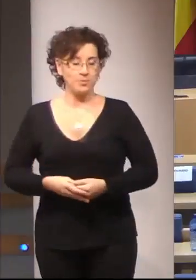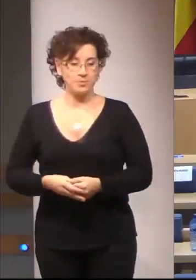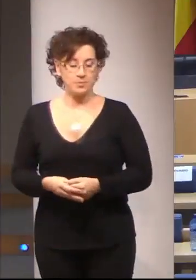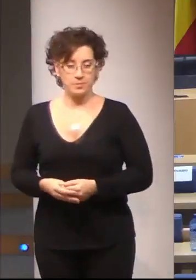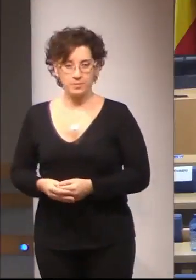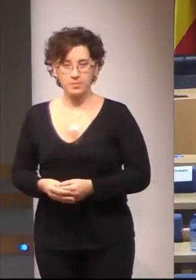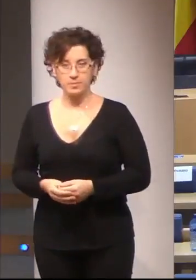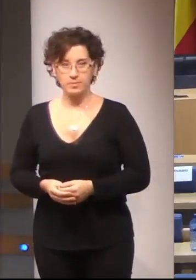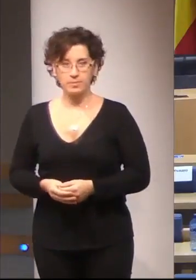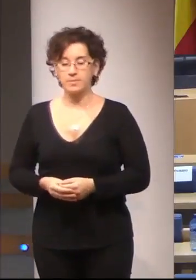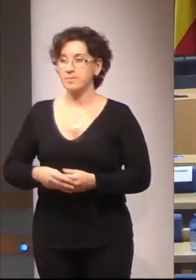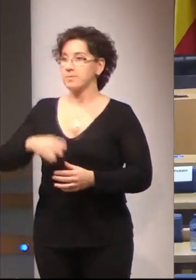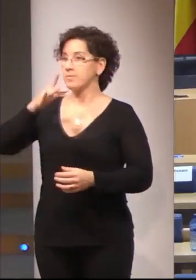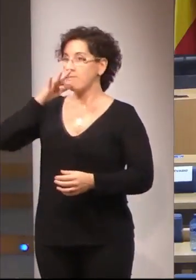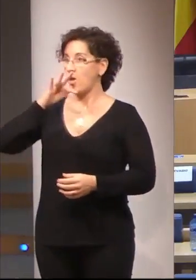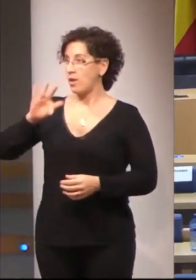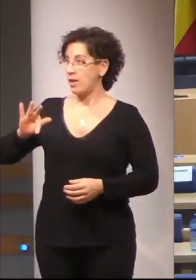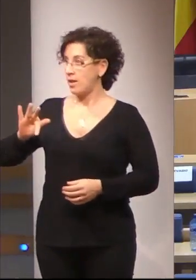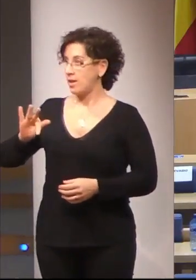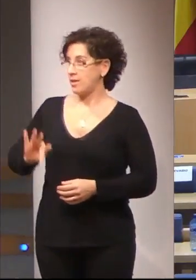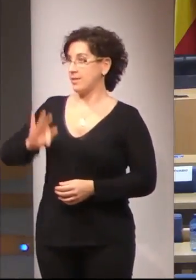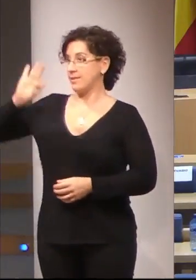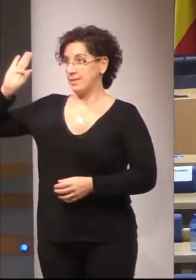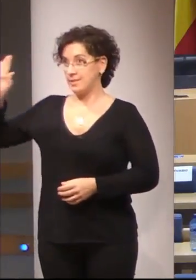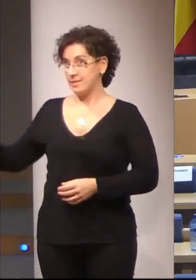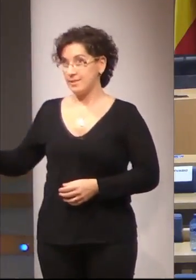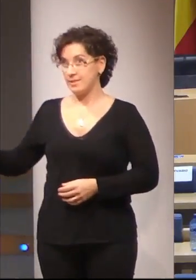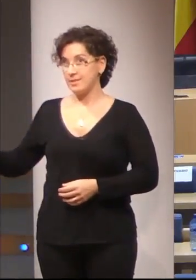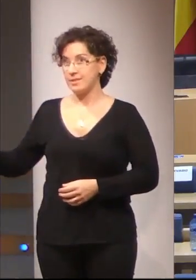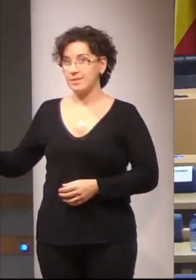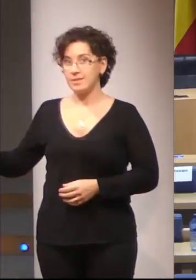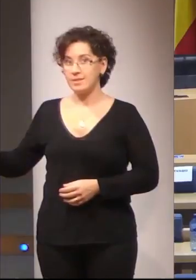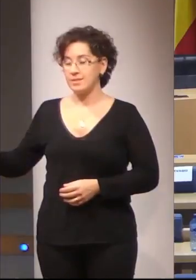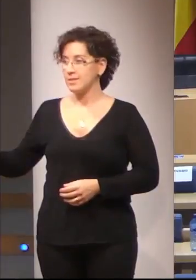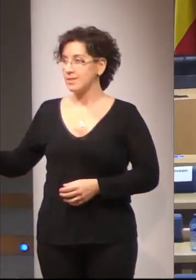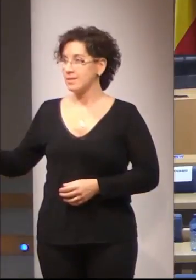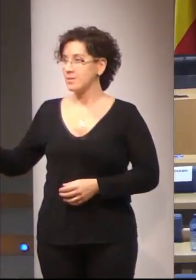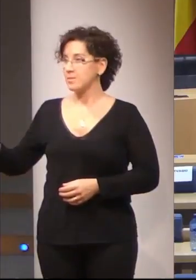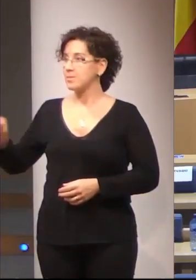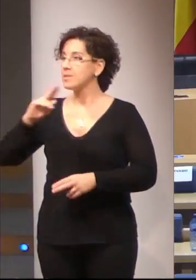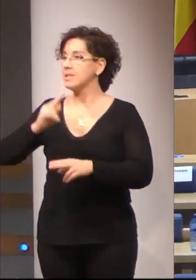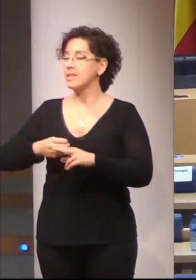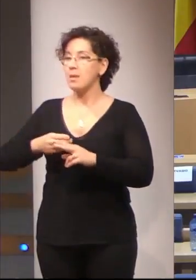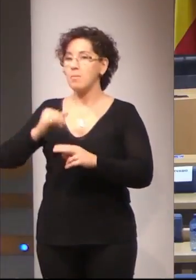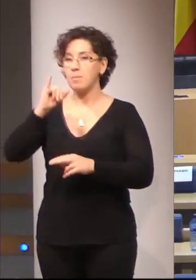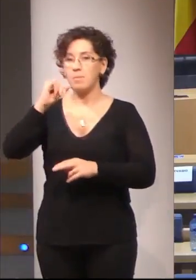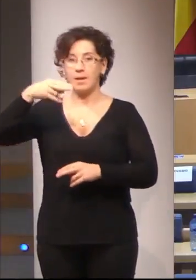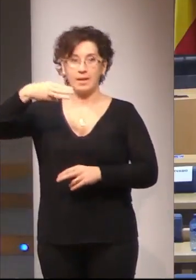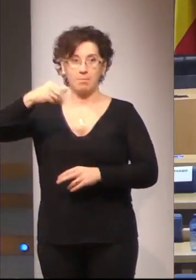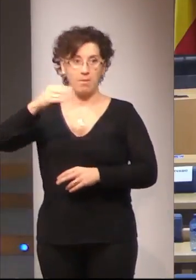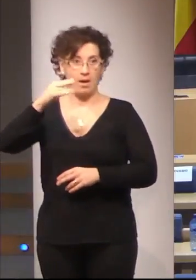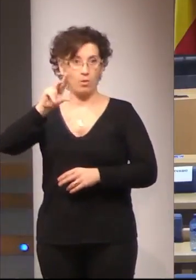La siguiente conferenciante se llama Inmaculada